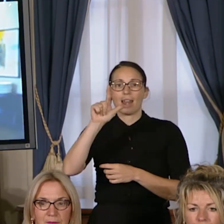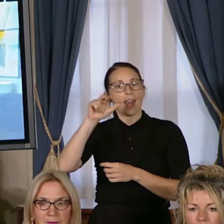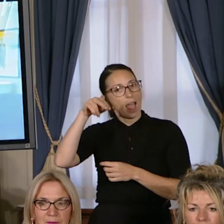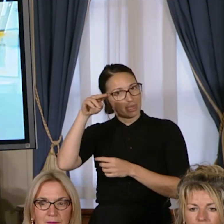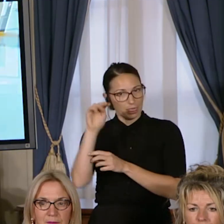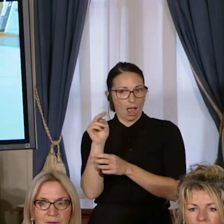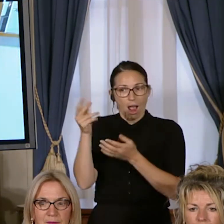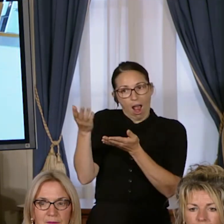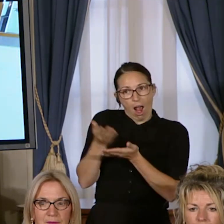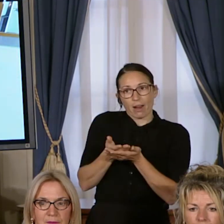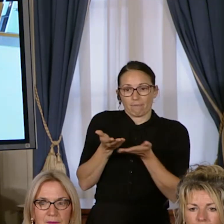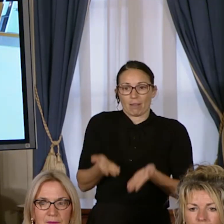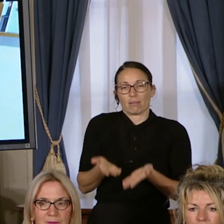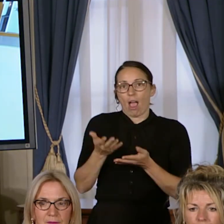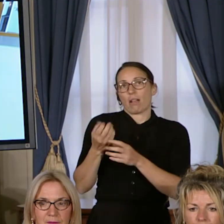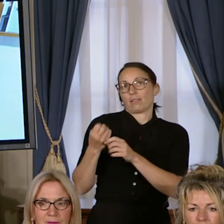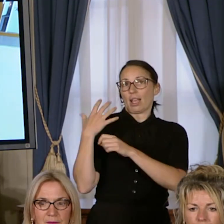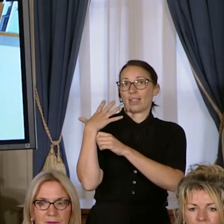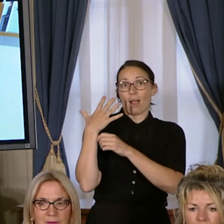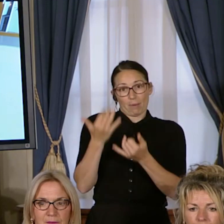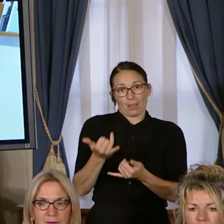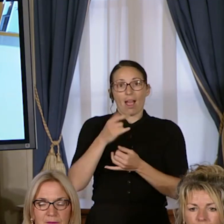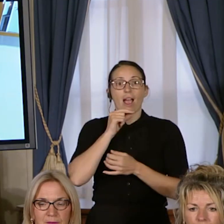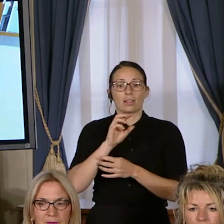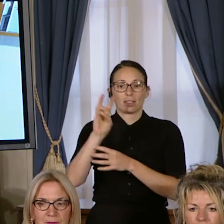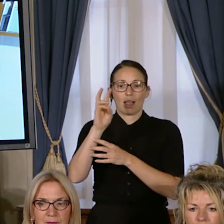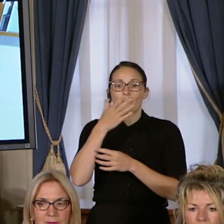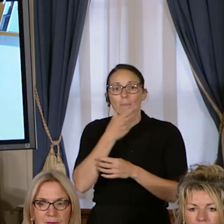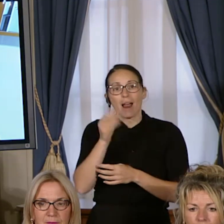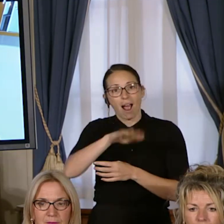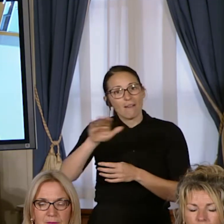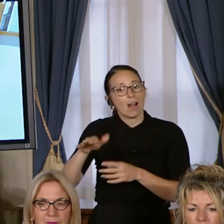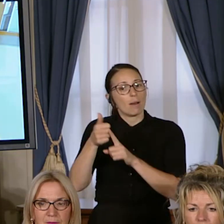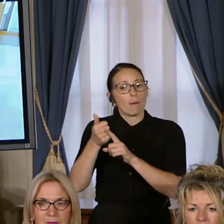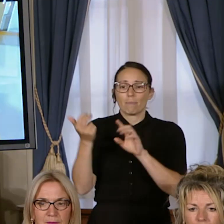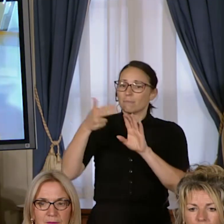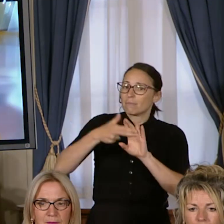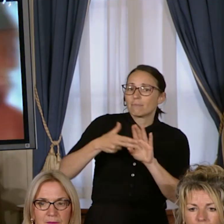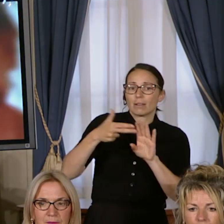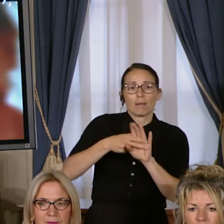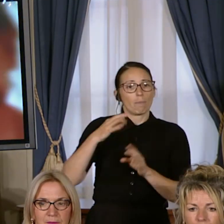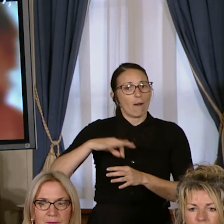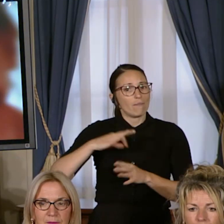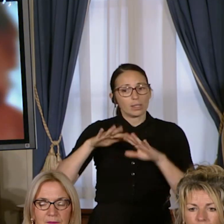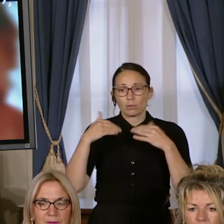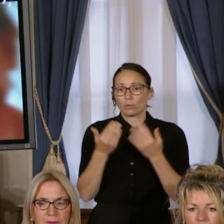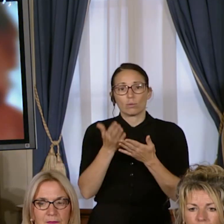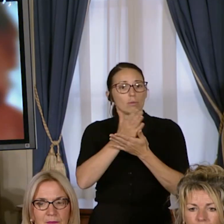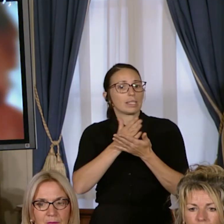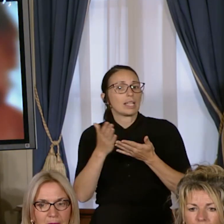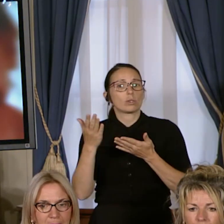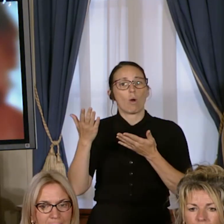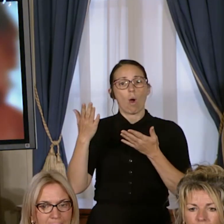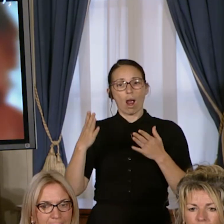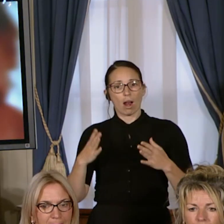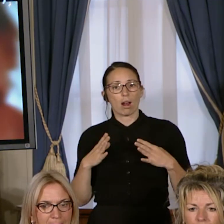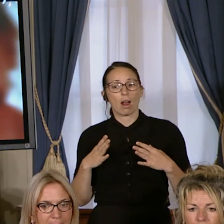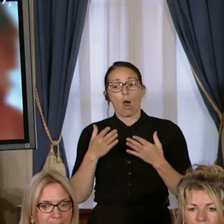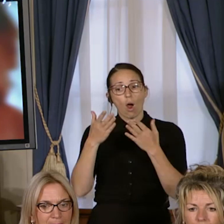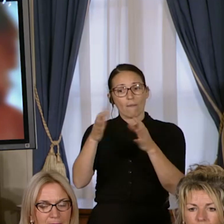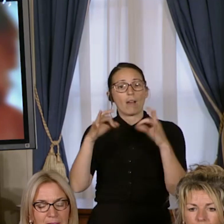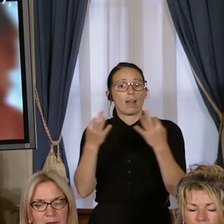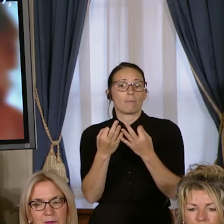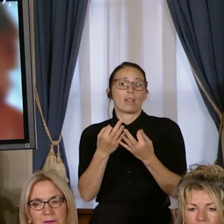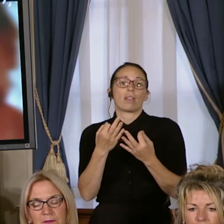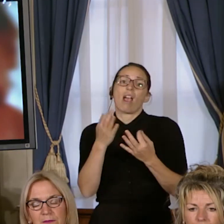Dylan qui a maintenant six ans, qui est une belle enfant, qui vient profiter des séjours de répit qu'on offre aux familles qui ont des enfants